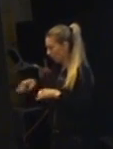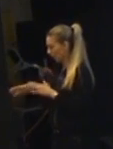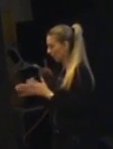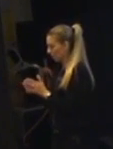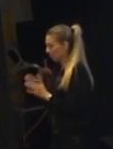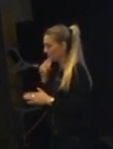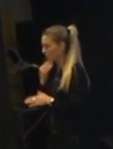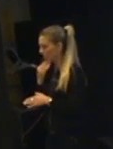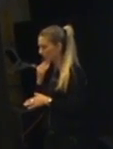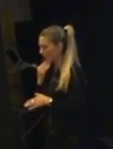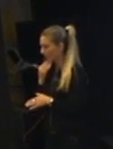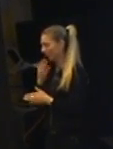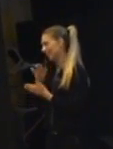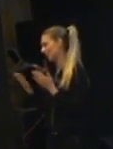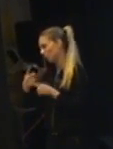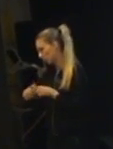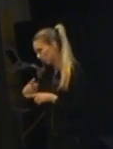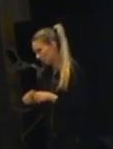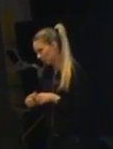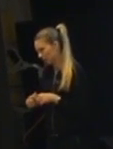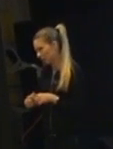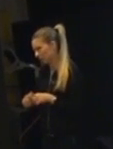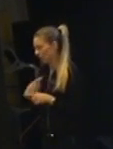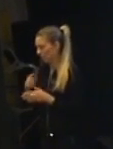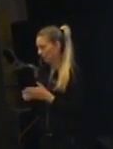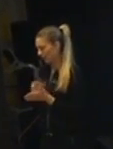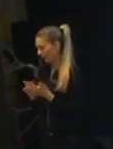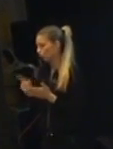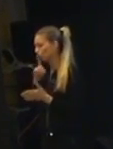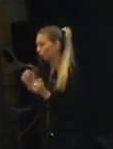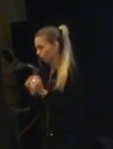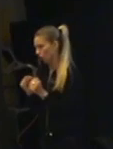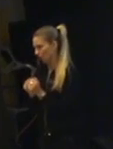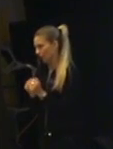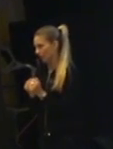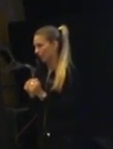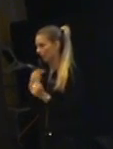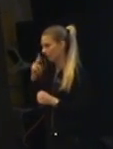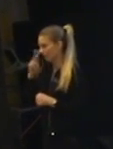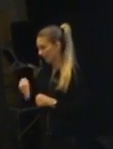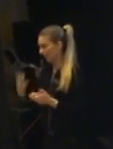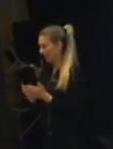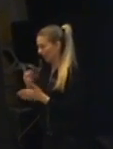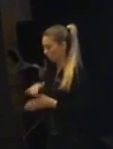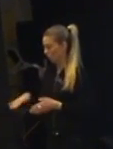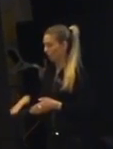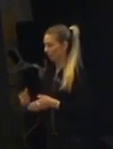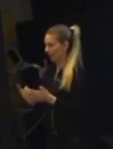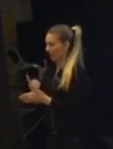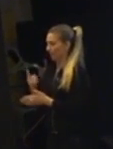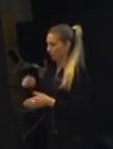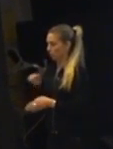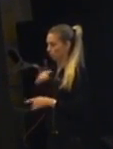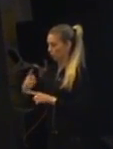Inte, inte godis. Alltså jag menar inte sötsaker. Jag har sett vad som händer med barn när vi ger dem för mycket sötsaker.